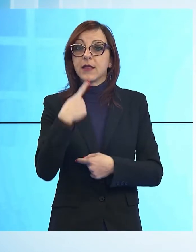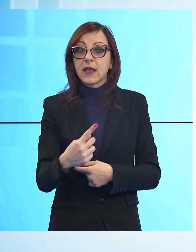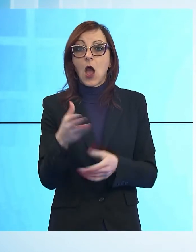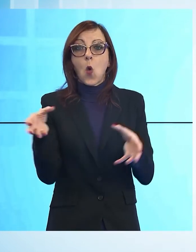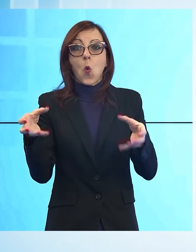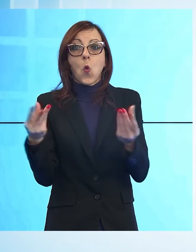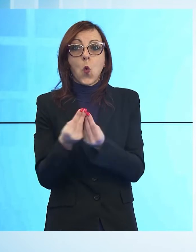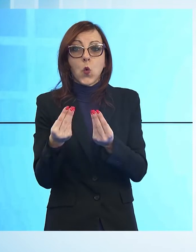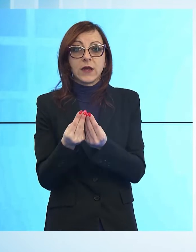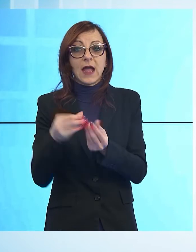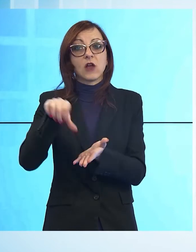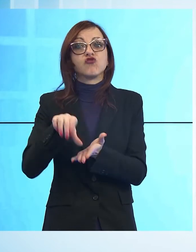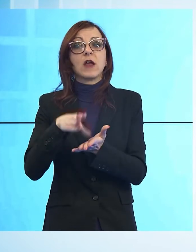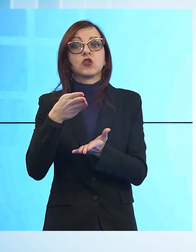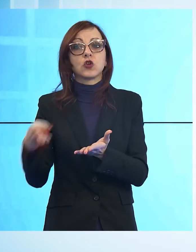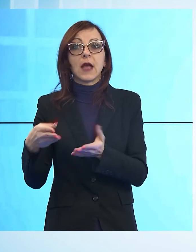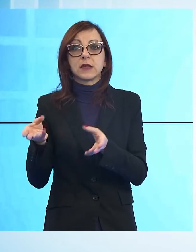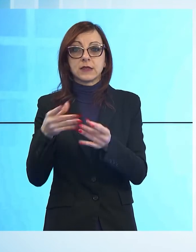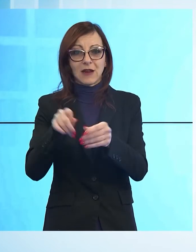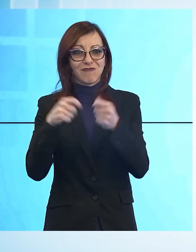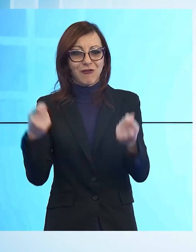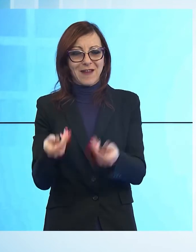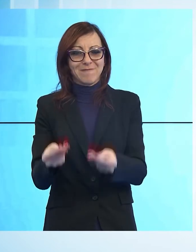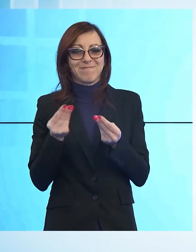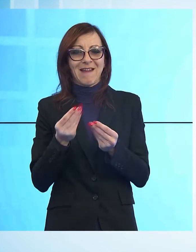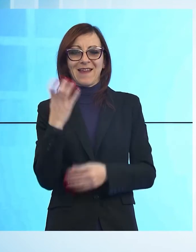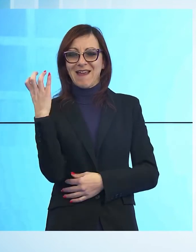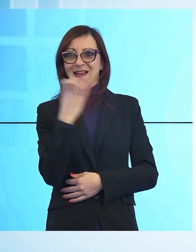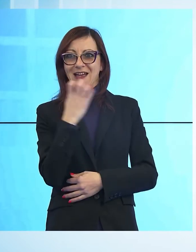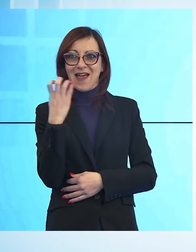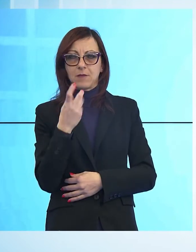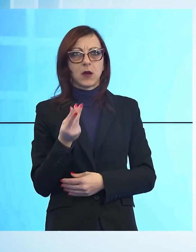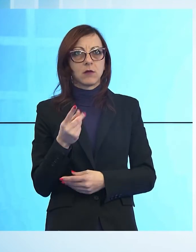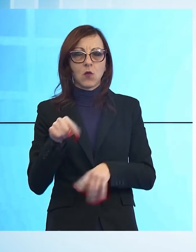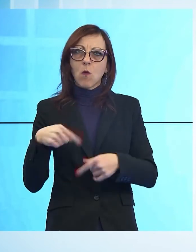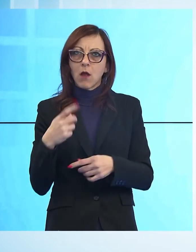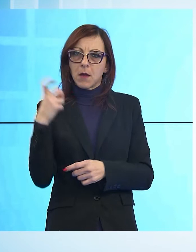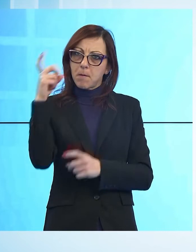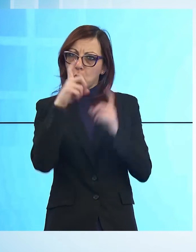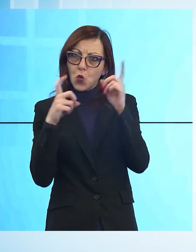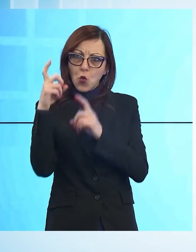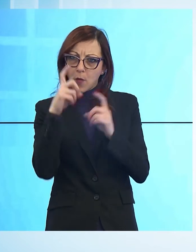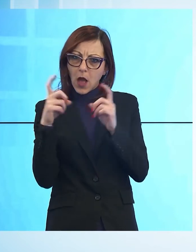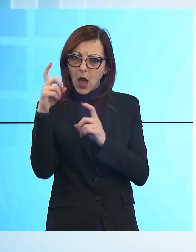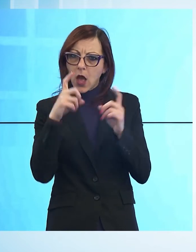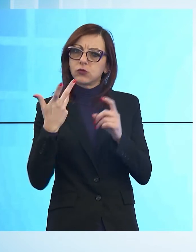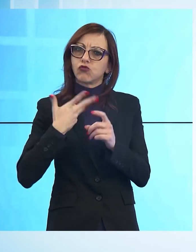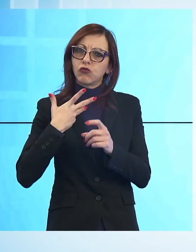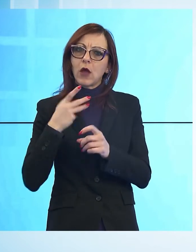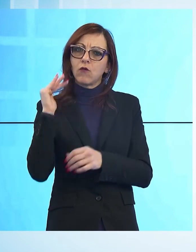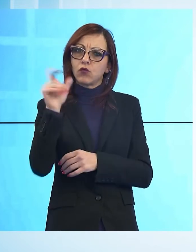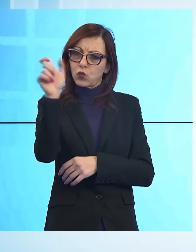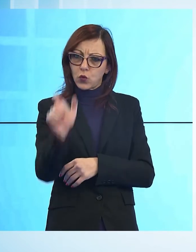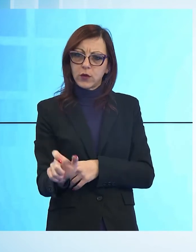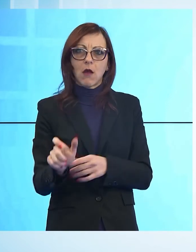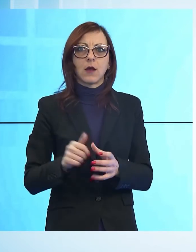centrodestra sui giornali, da una parte mi fa sorridere, dall'altra mi preoccupa per il futuro del Paese. Detto questo, la